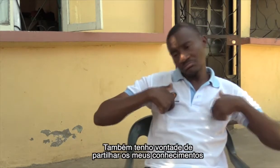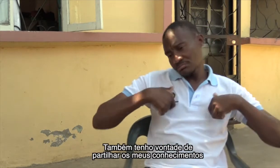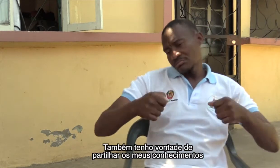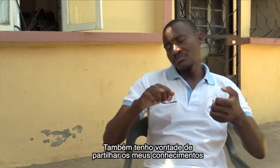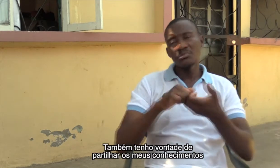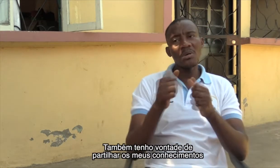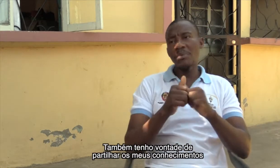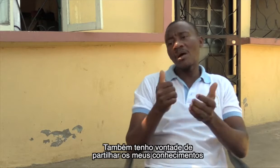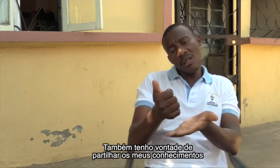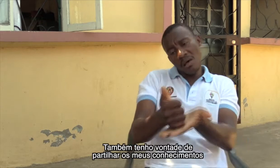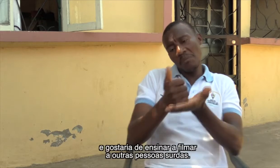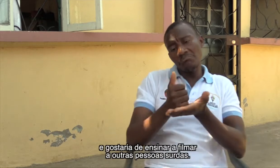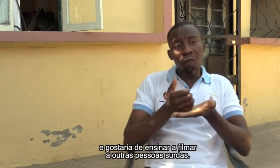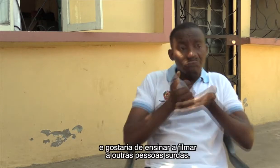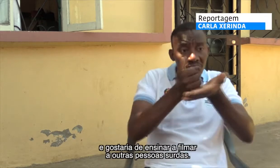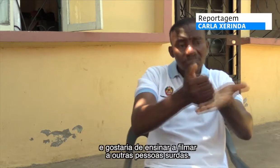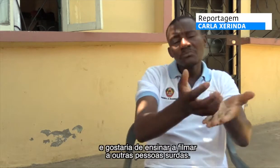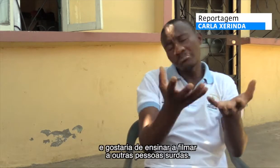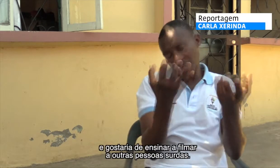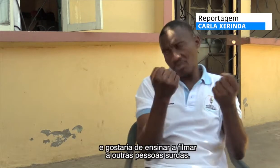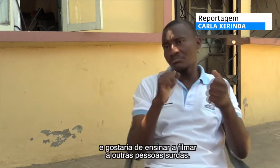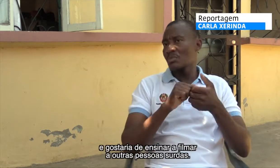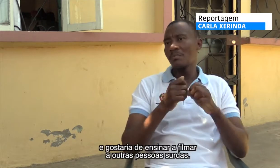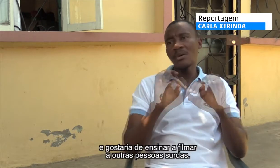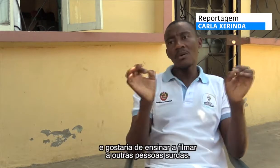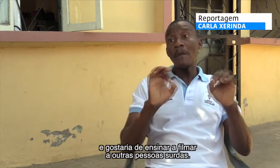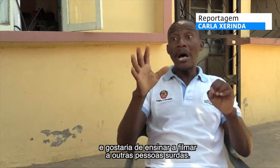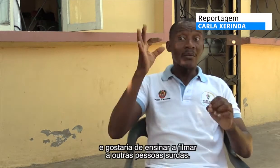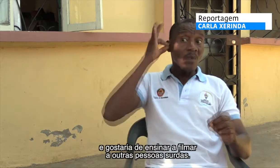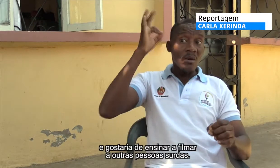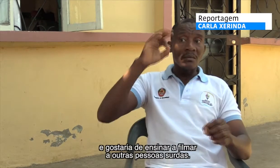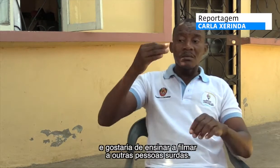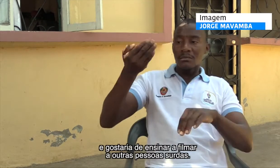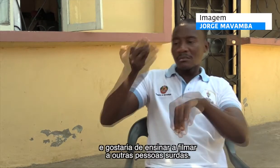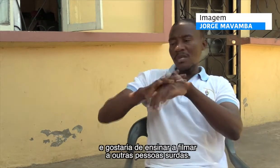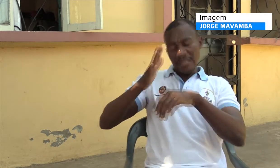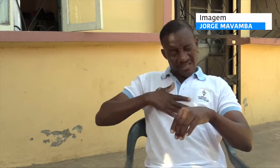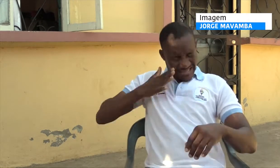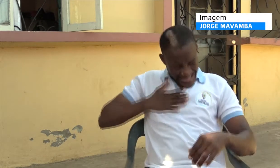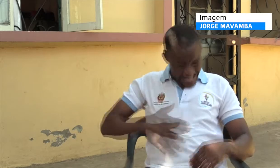os meus conhecimentos e gostaria de ensinar a filmar a outras pessoas surdas.